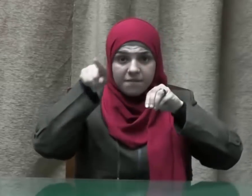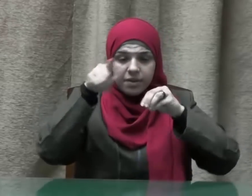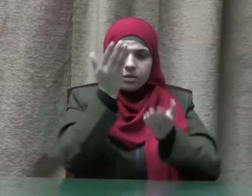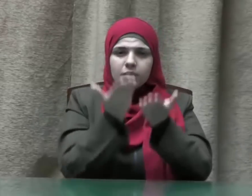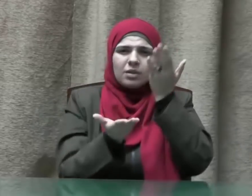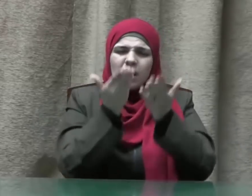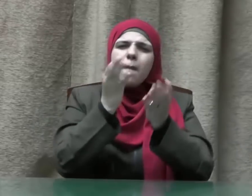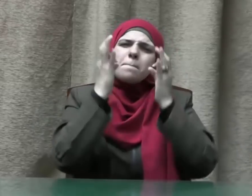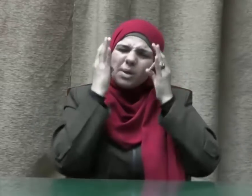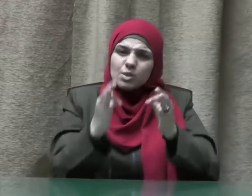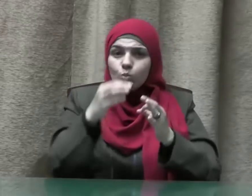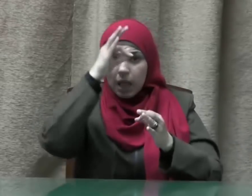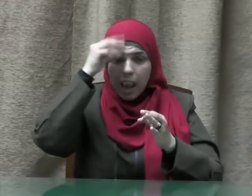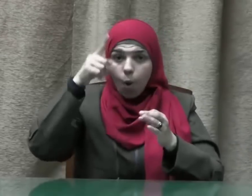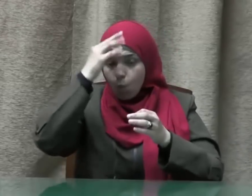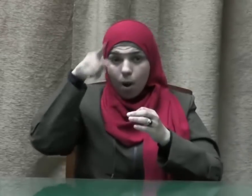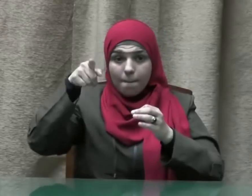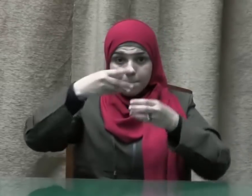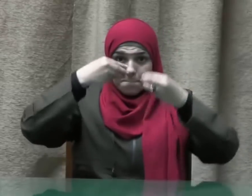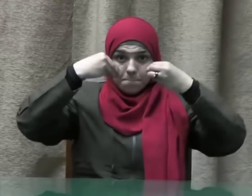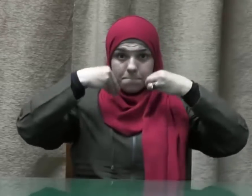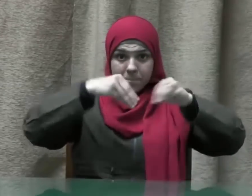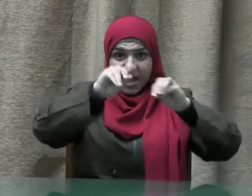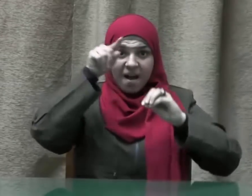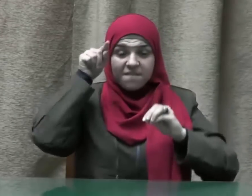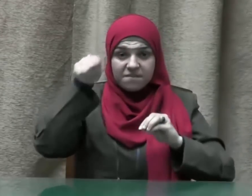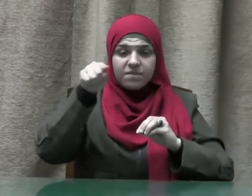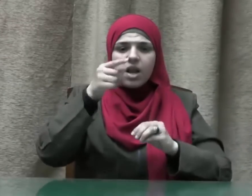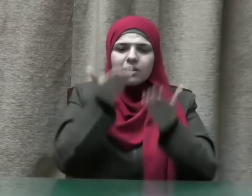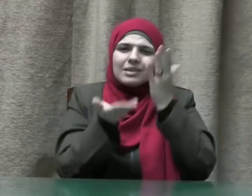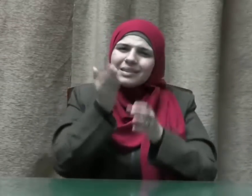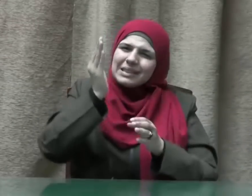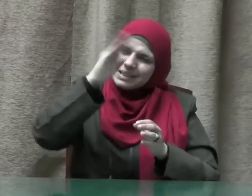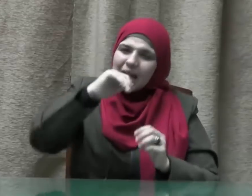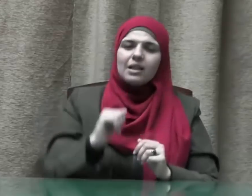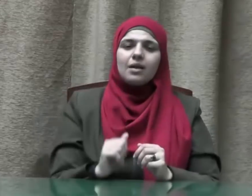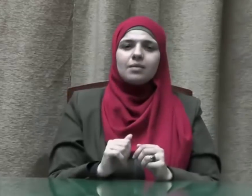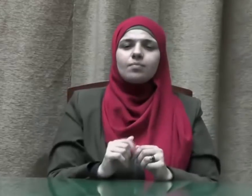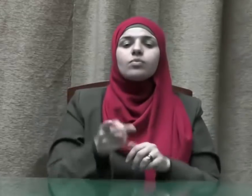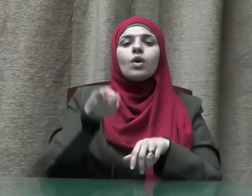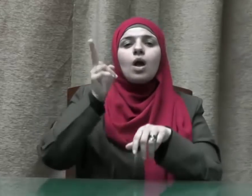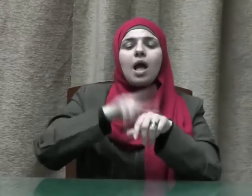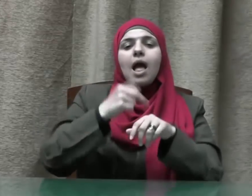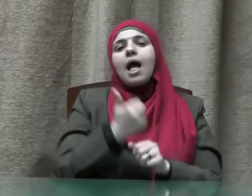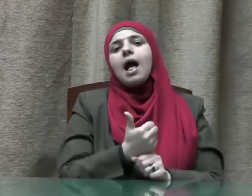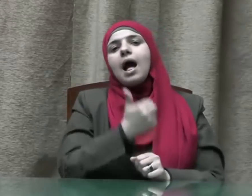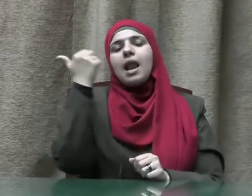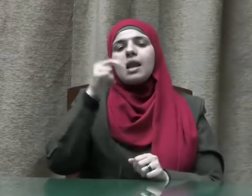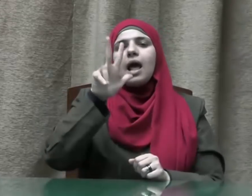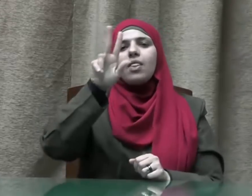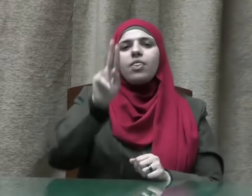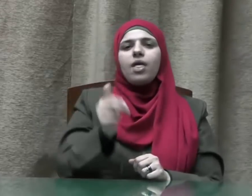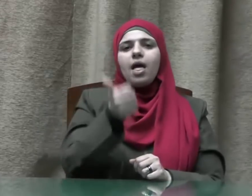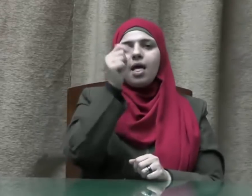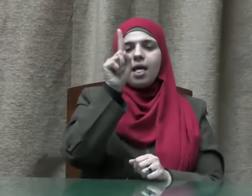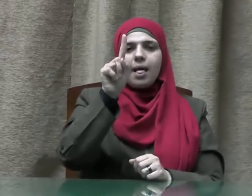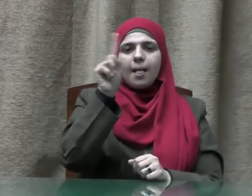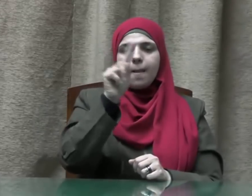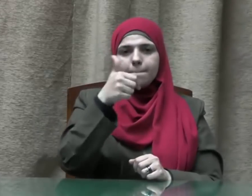بعتفكل وعن السائب رضي الله عنهم قال أتيت